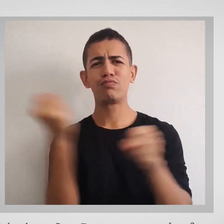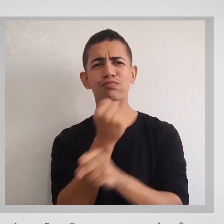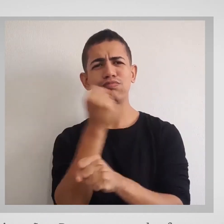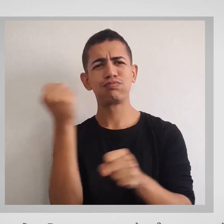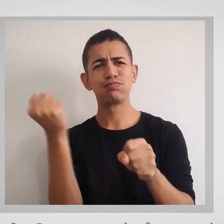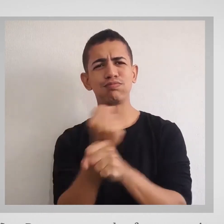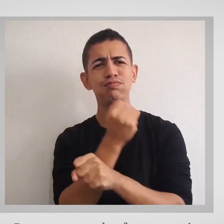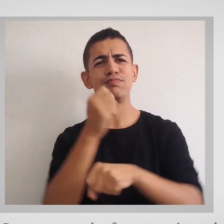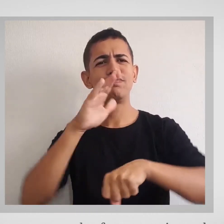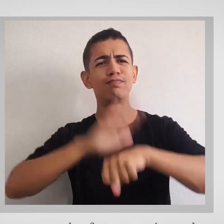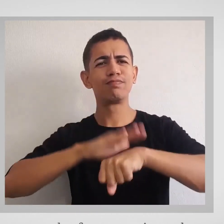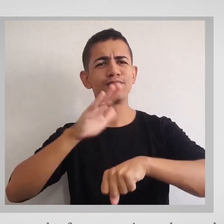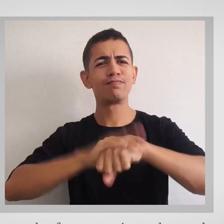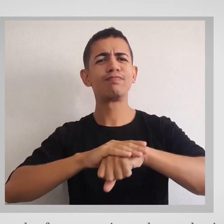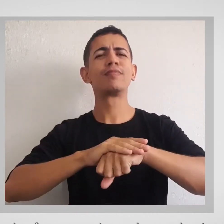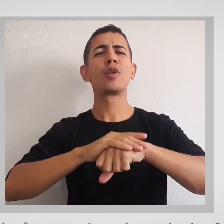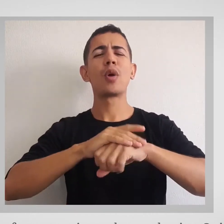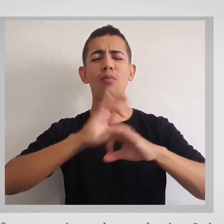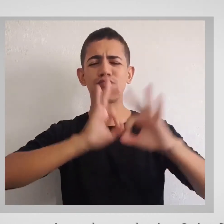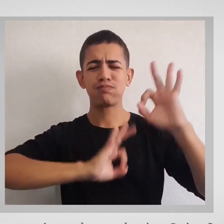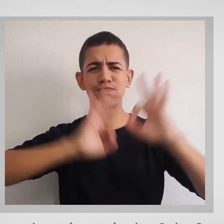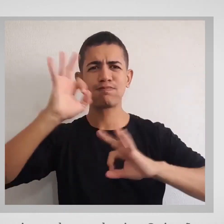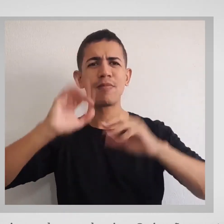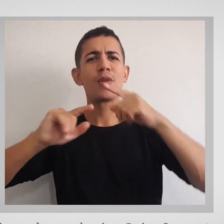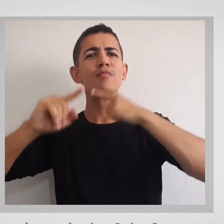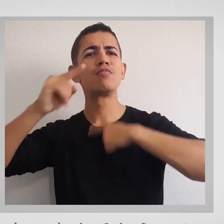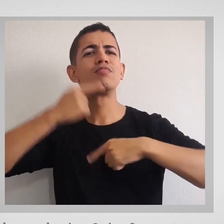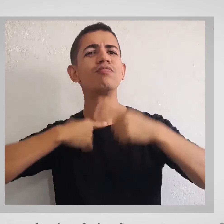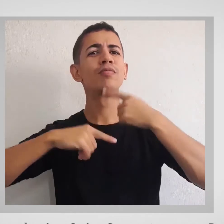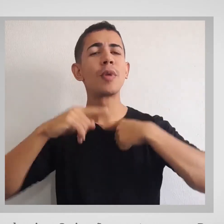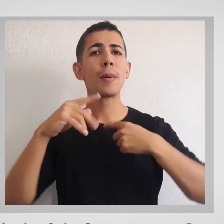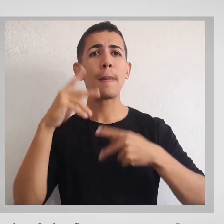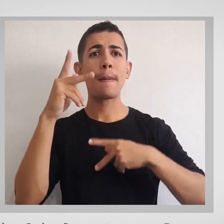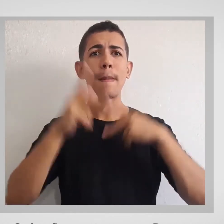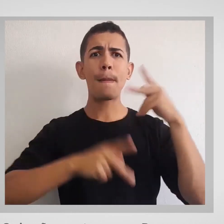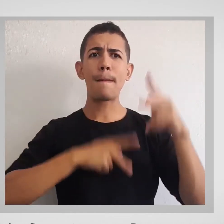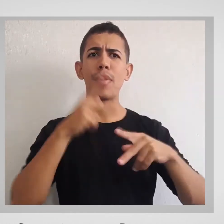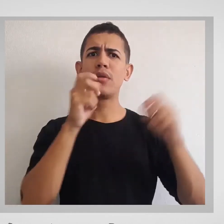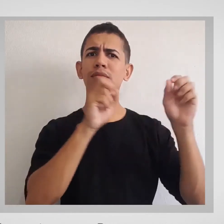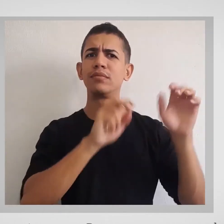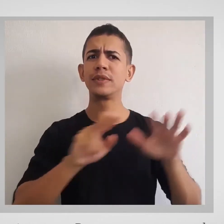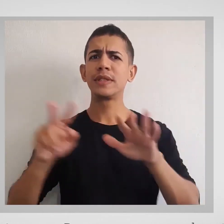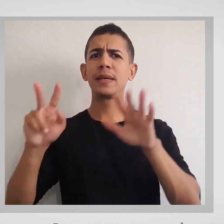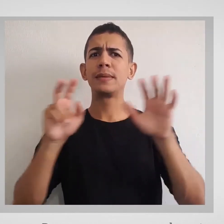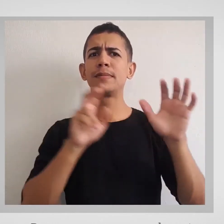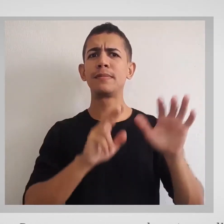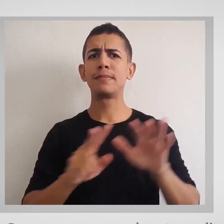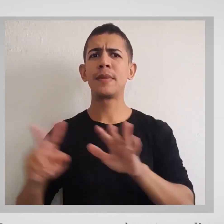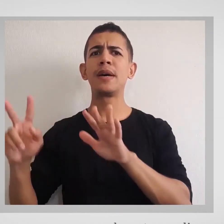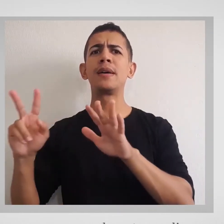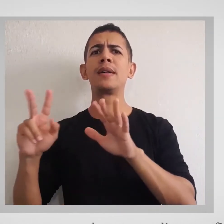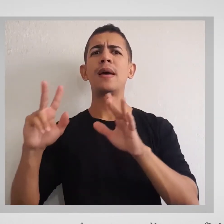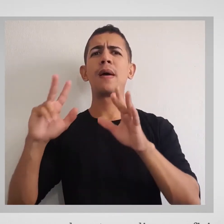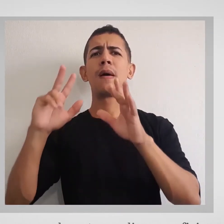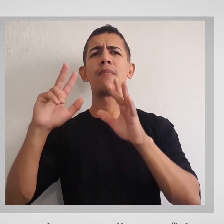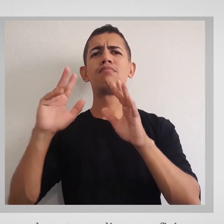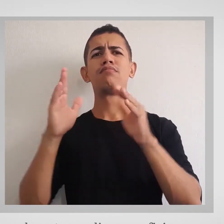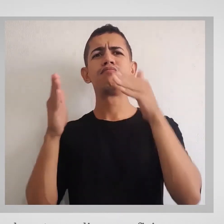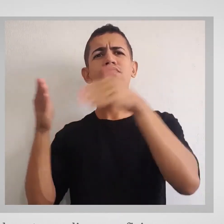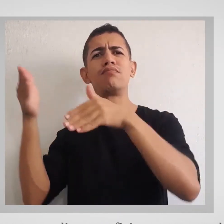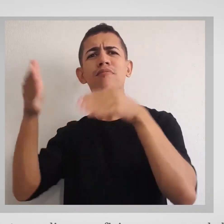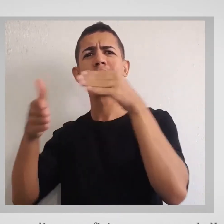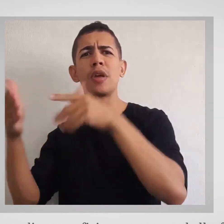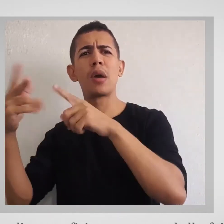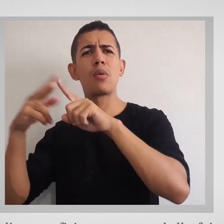deu forma a mais um de seus desejos. Os irmãos contam que o puma passava semanalmente por diversas oficinas,